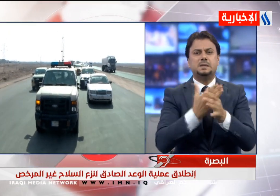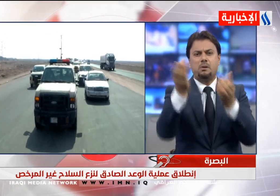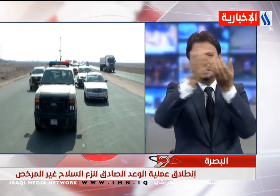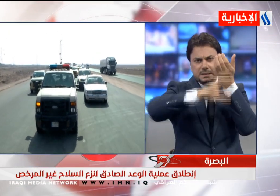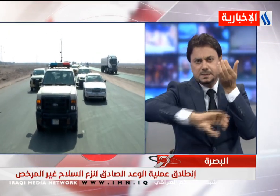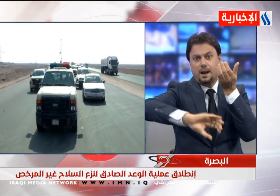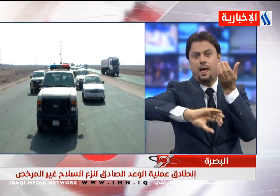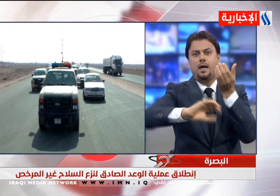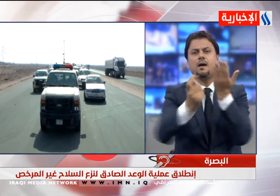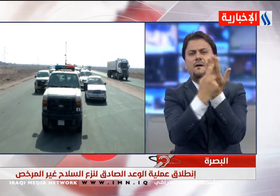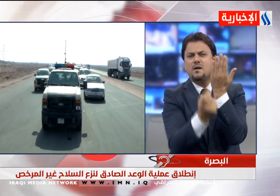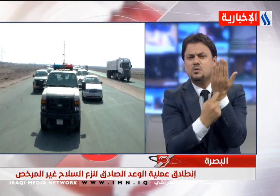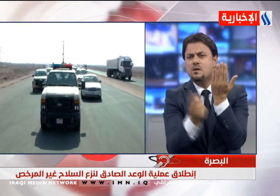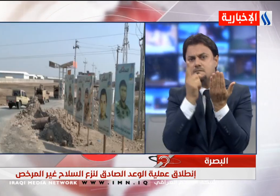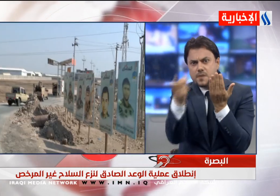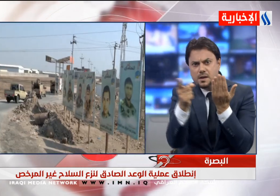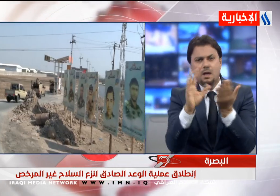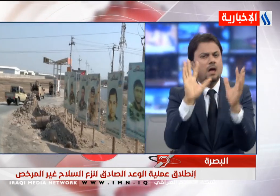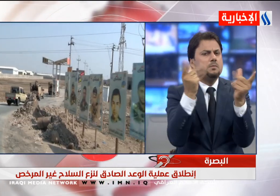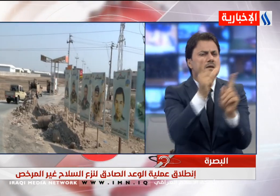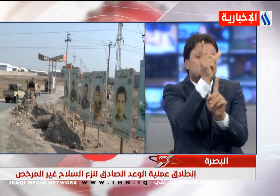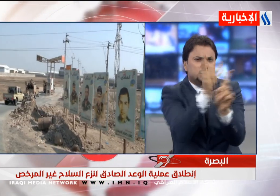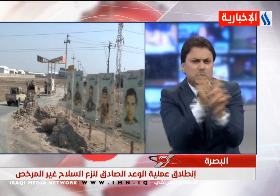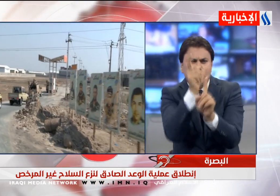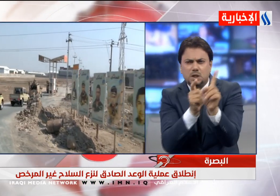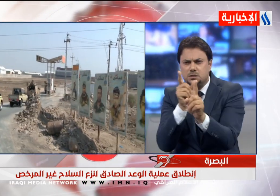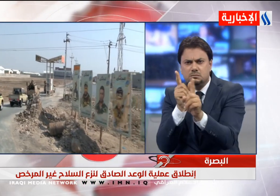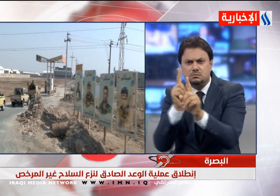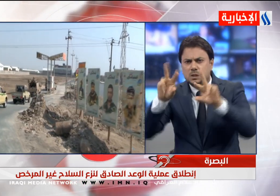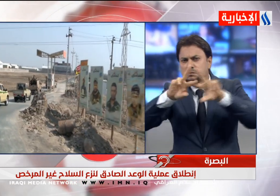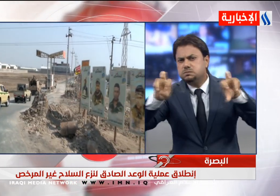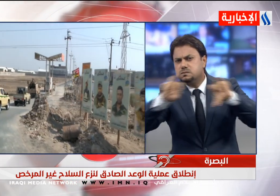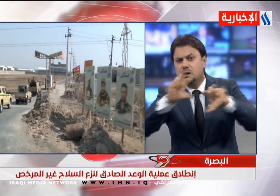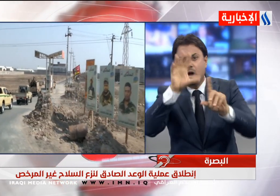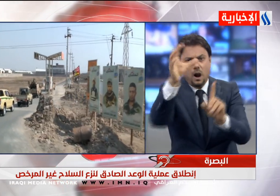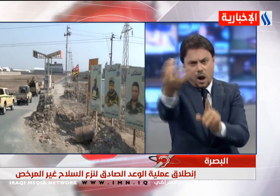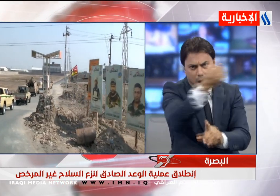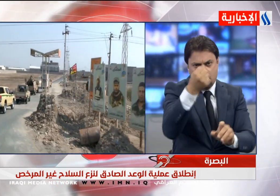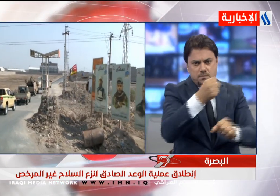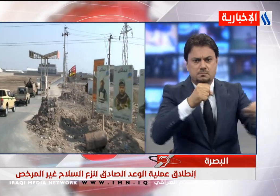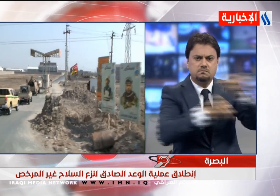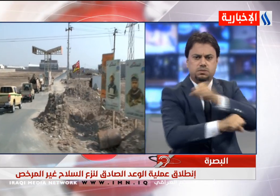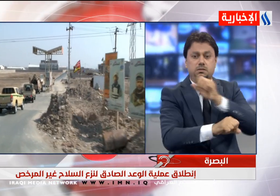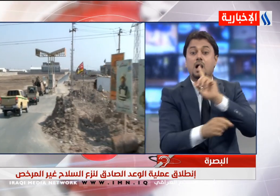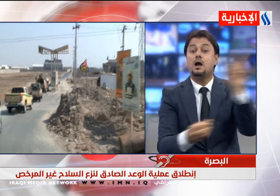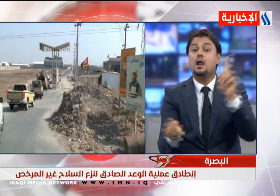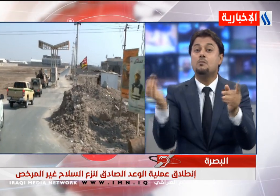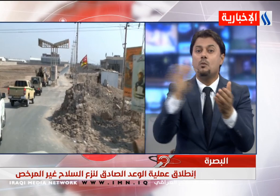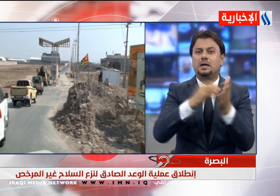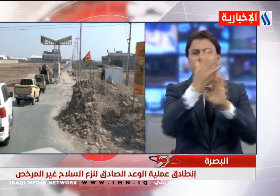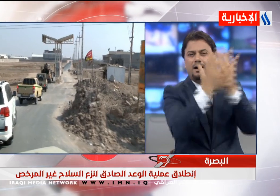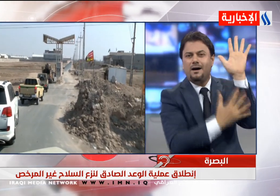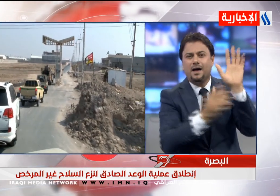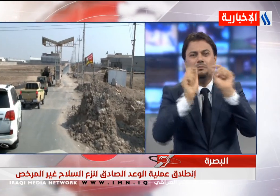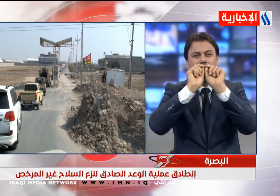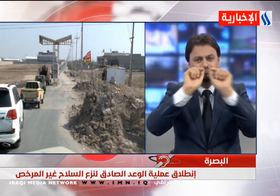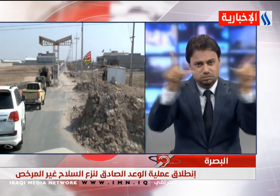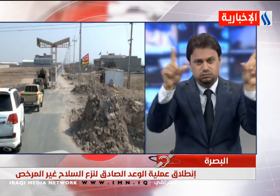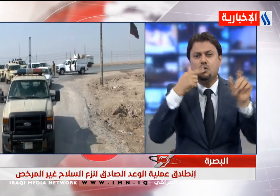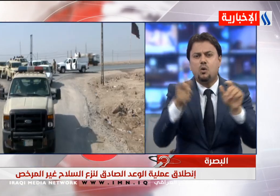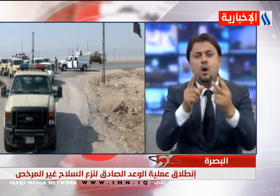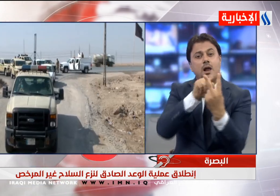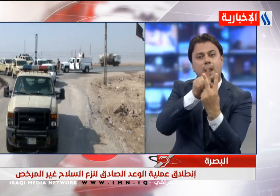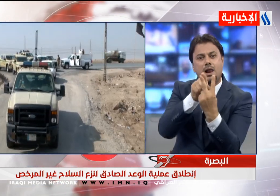غير المرخص والقبض على المطلوبين للقضاء الأعلام لم نذكر في بيان له أن العملية انطلقت من